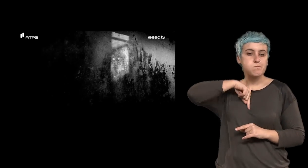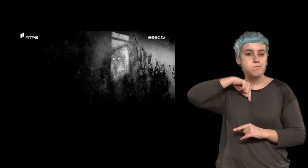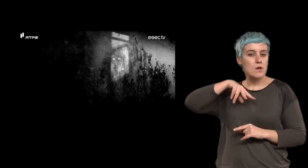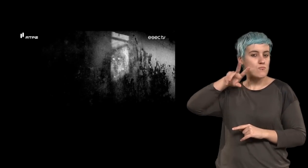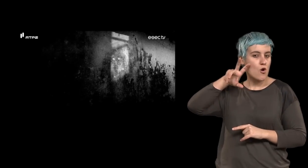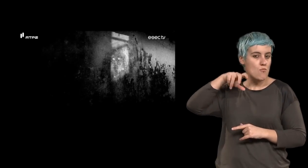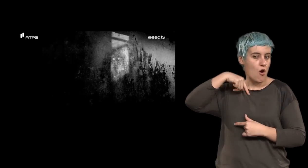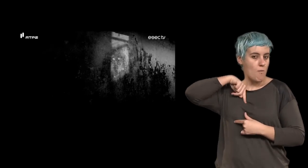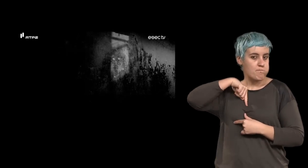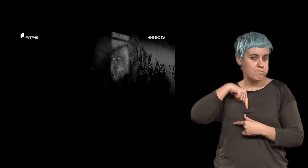corpo.